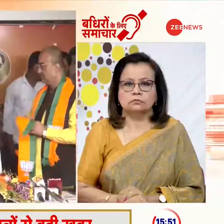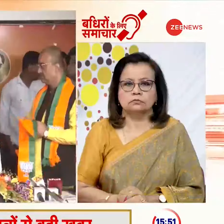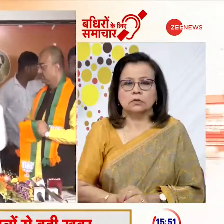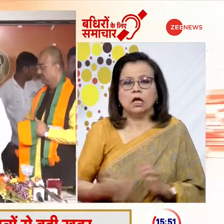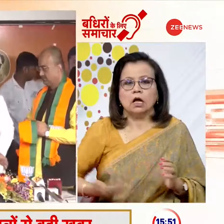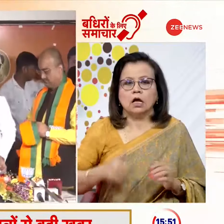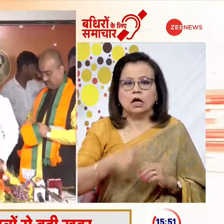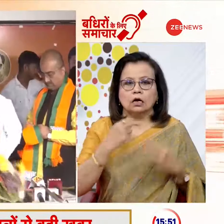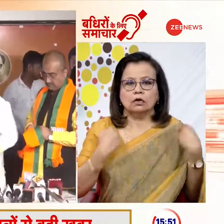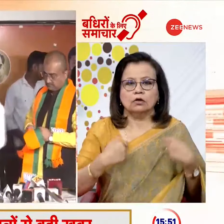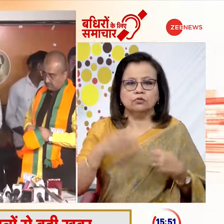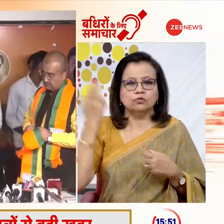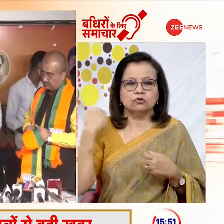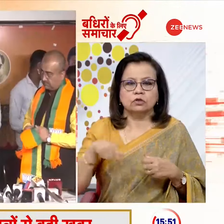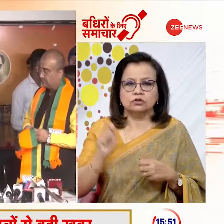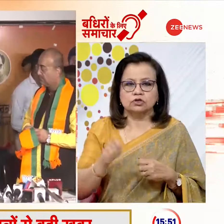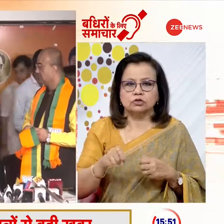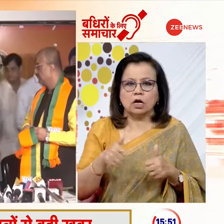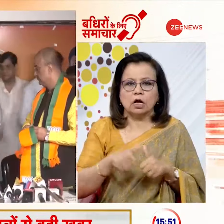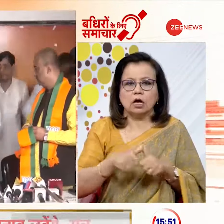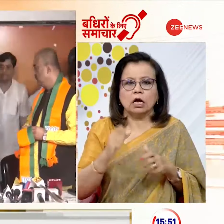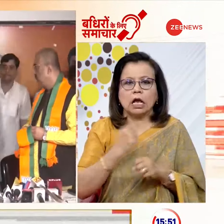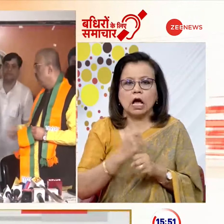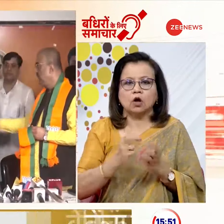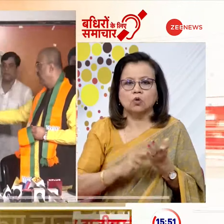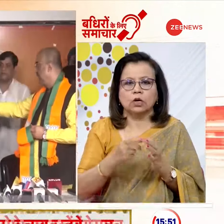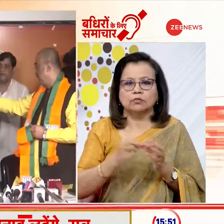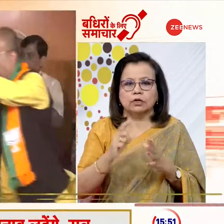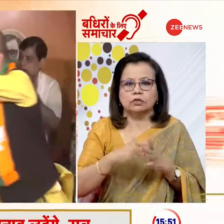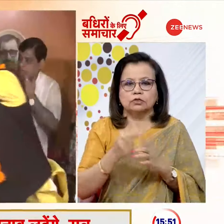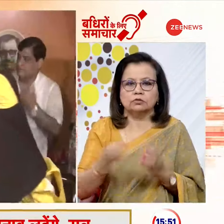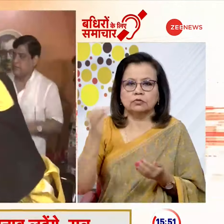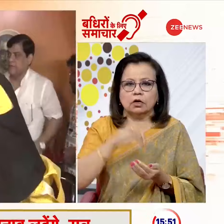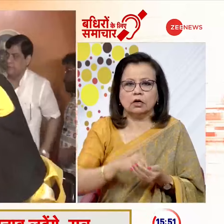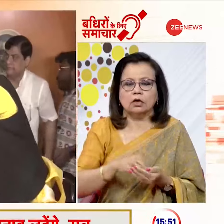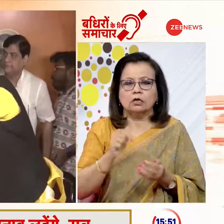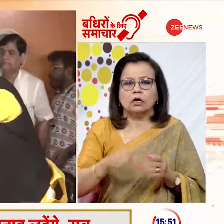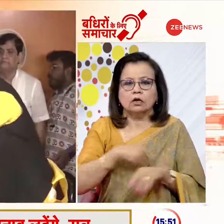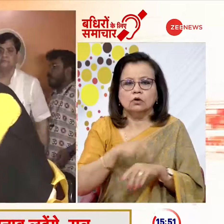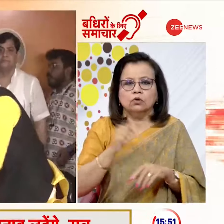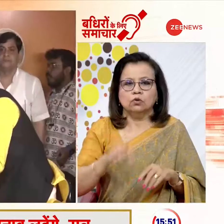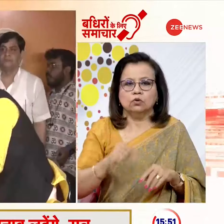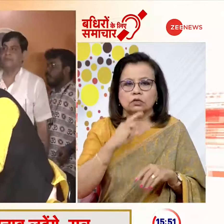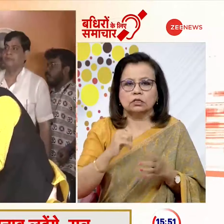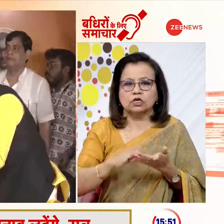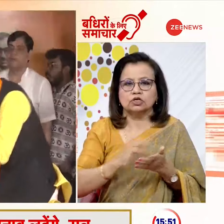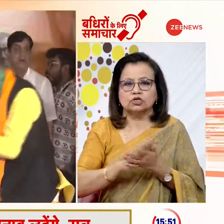कलकता हाई कोट के पूर्व जज अभिजीद गांगुली बीजेपी में शामिल हुए इस दोरान उन्होंने संदेश खाली का